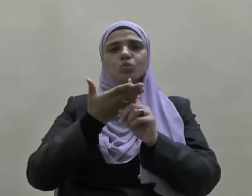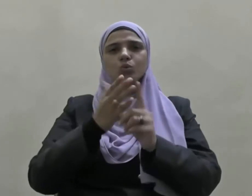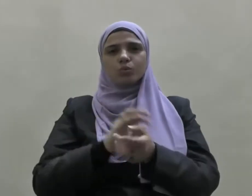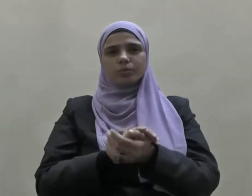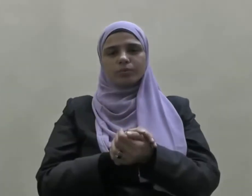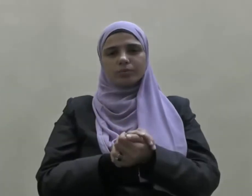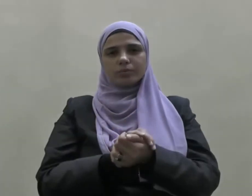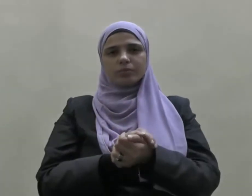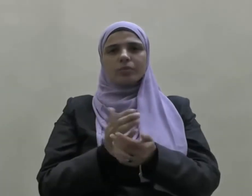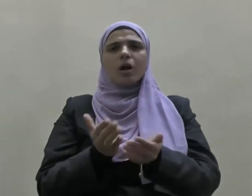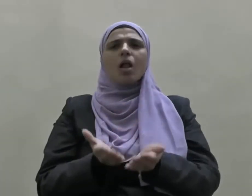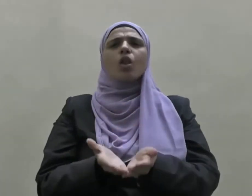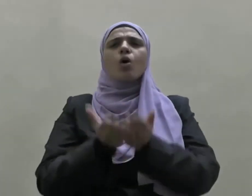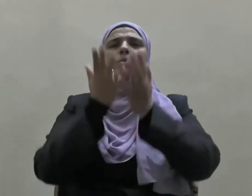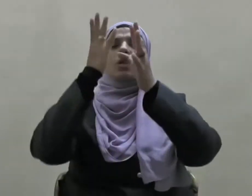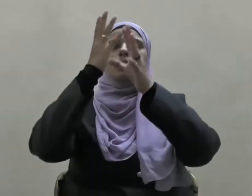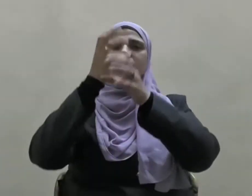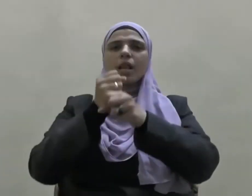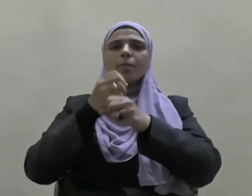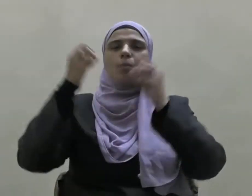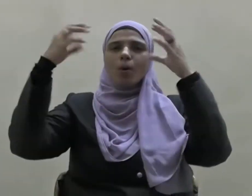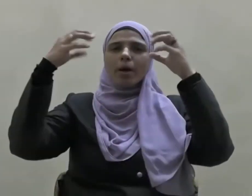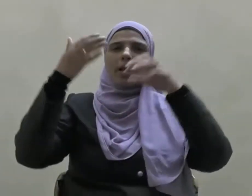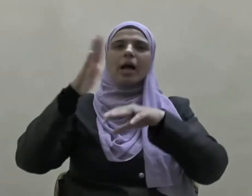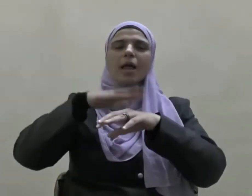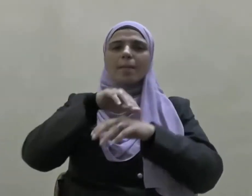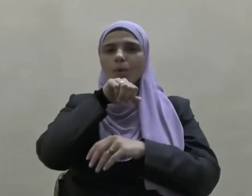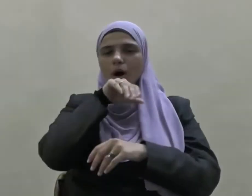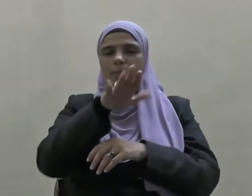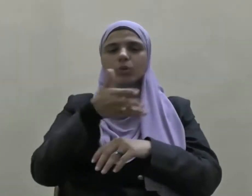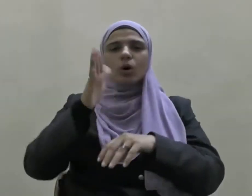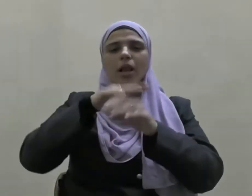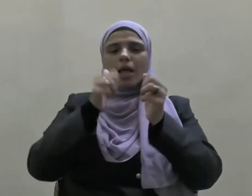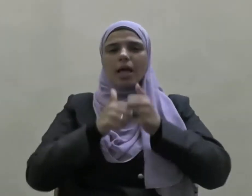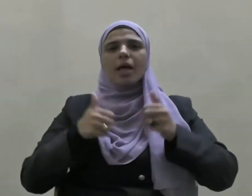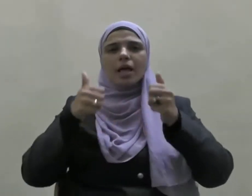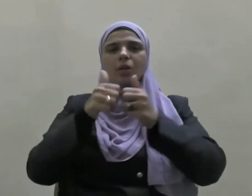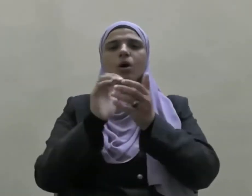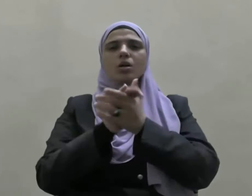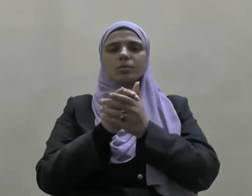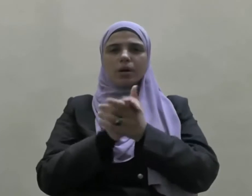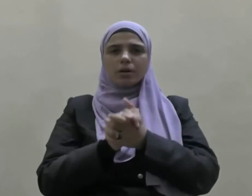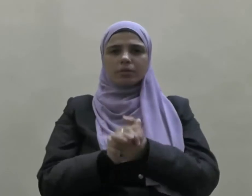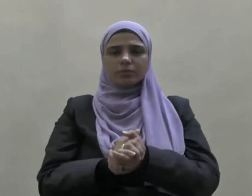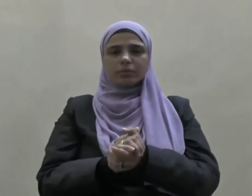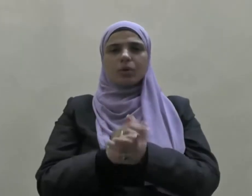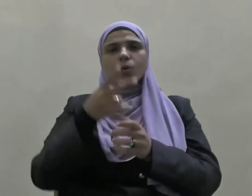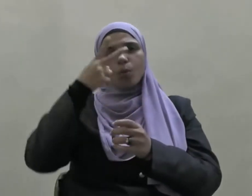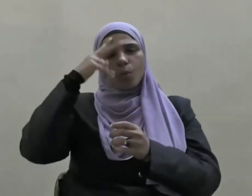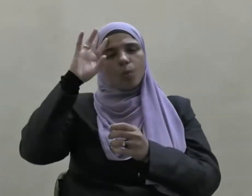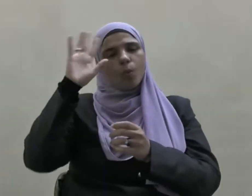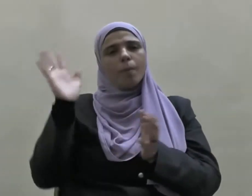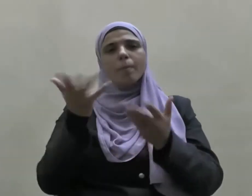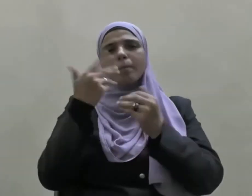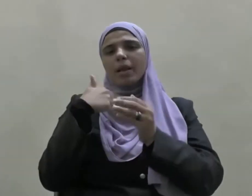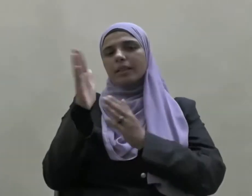عبده ورسوله اللهم صل وسلم وبارك عليه وعلى آله وصحبه ومن